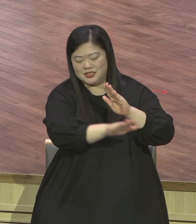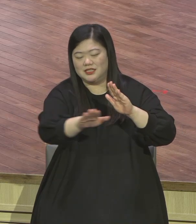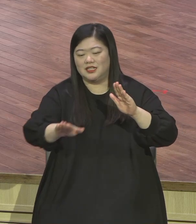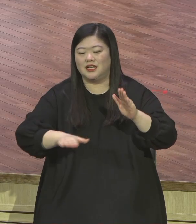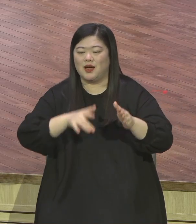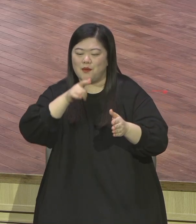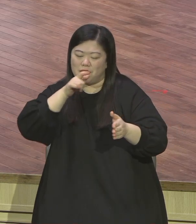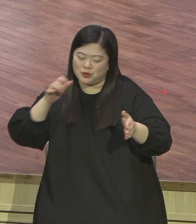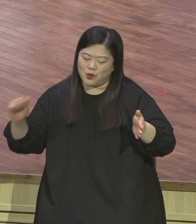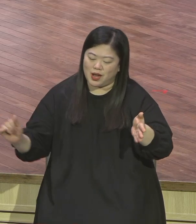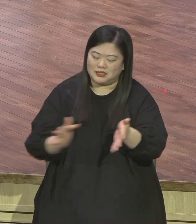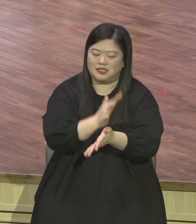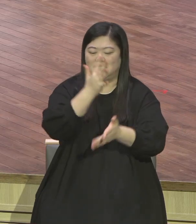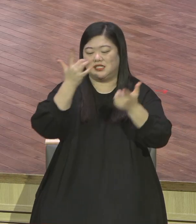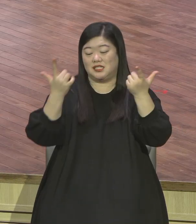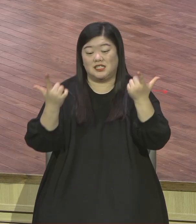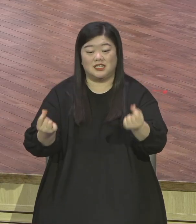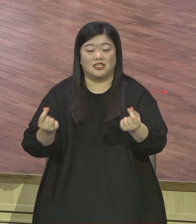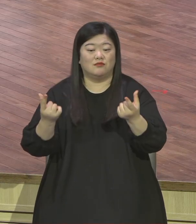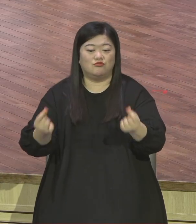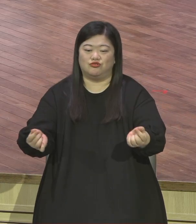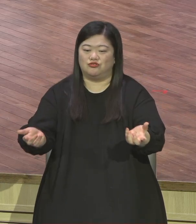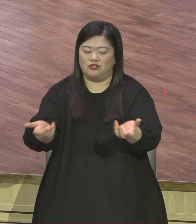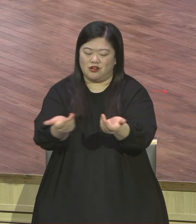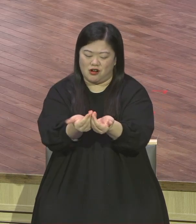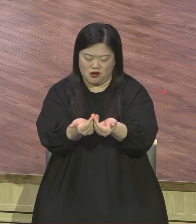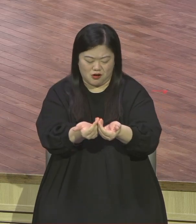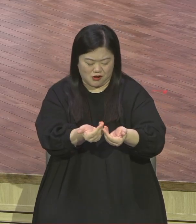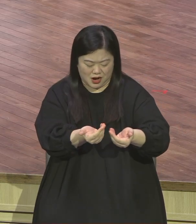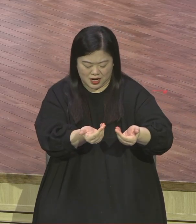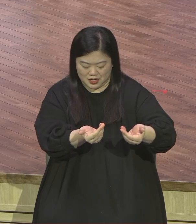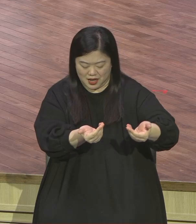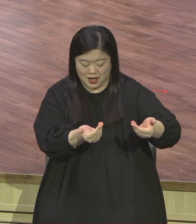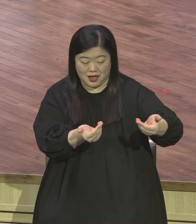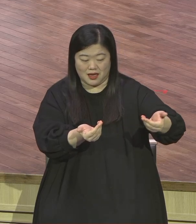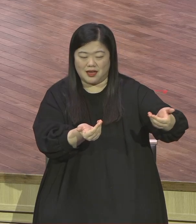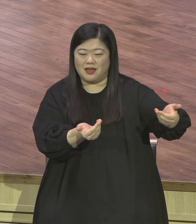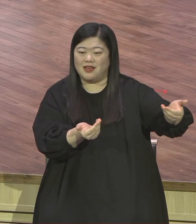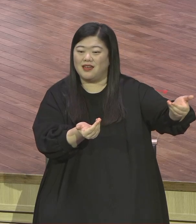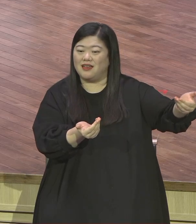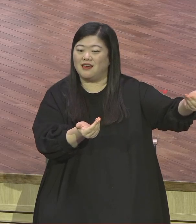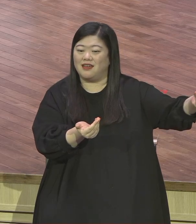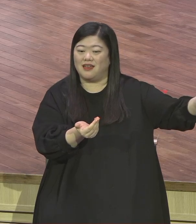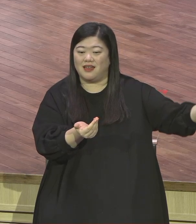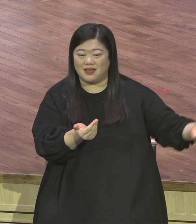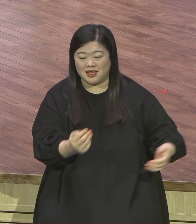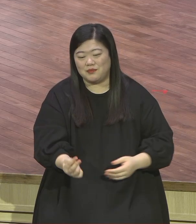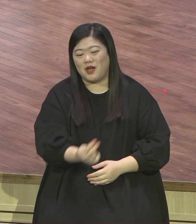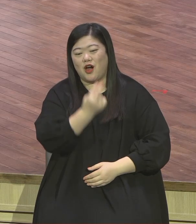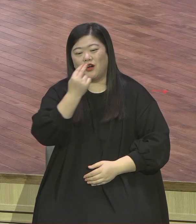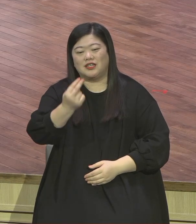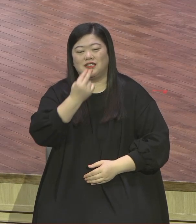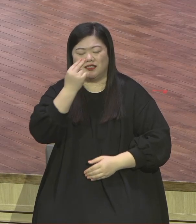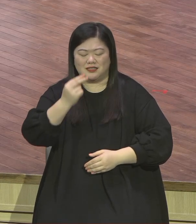파도같이 물러가네 생명 있는